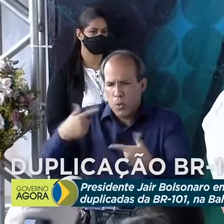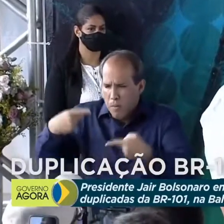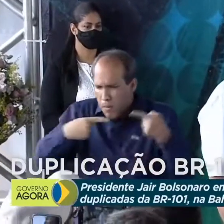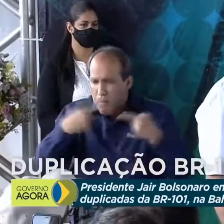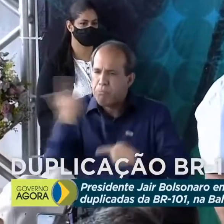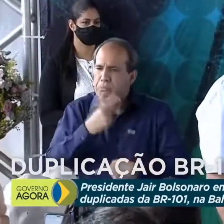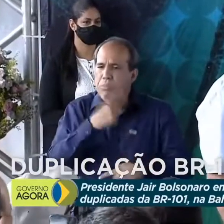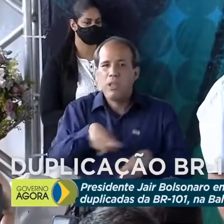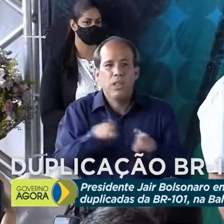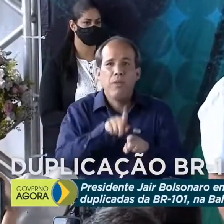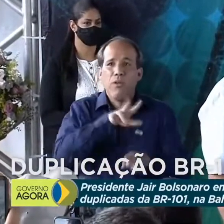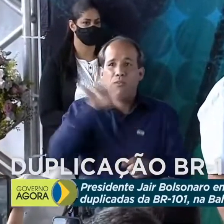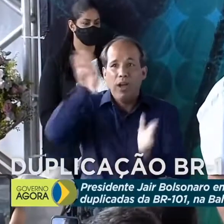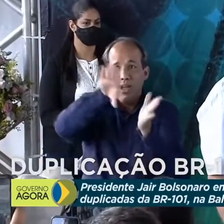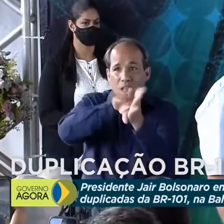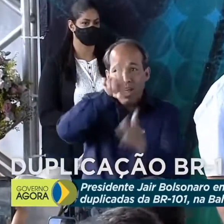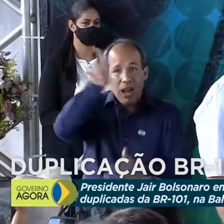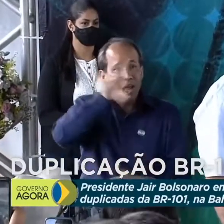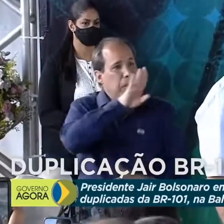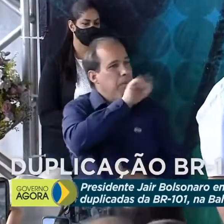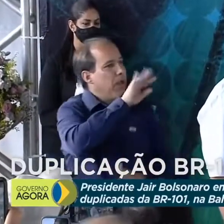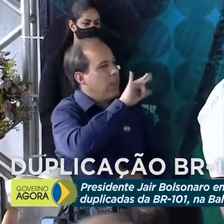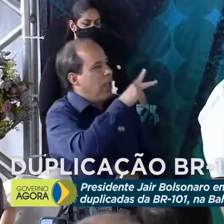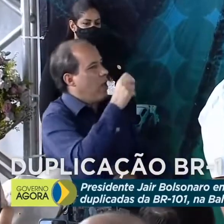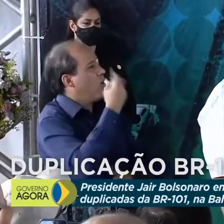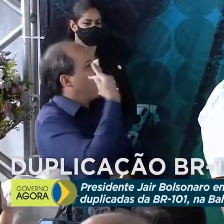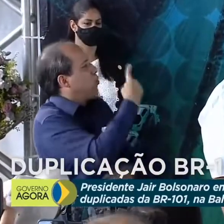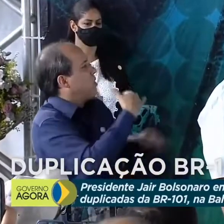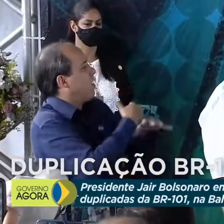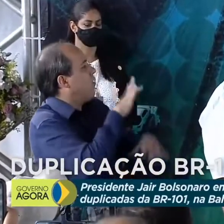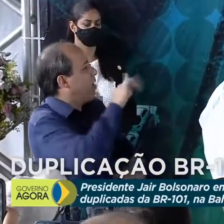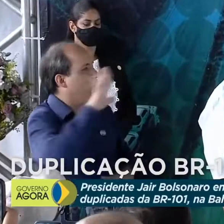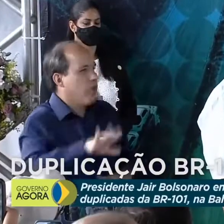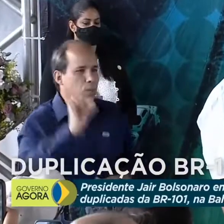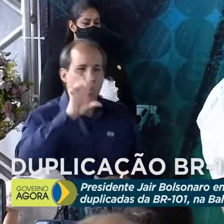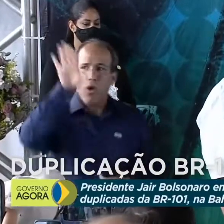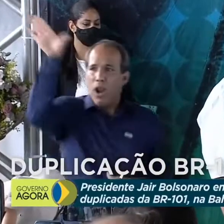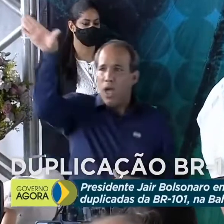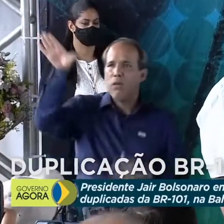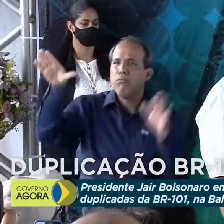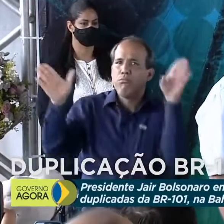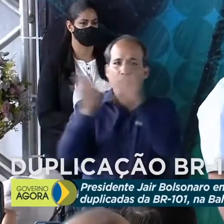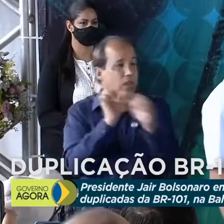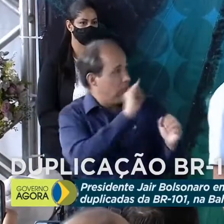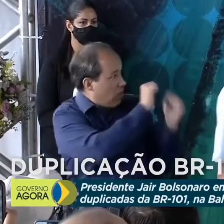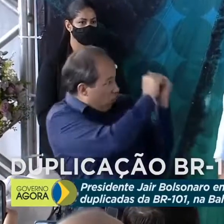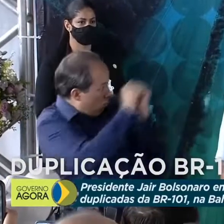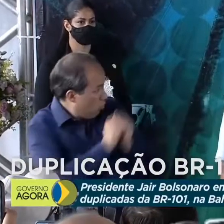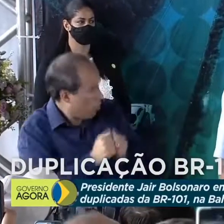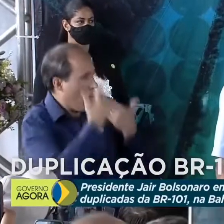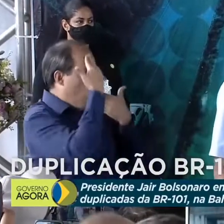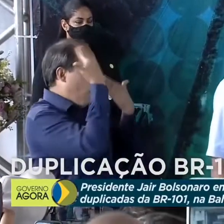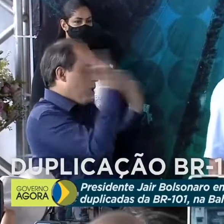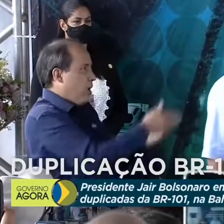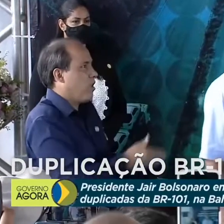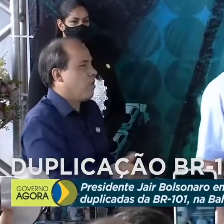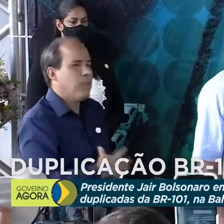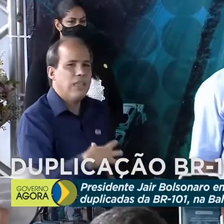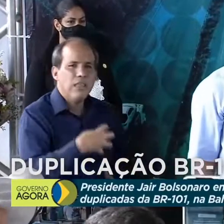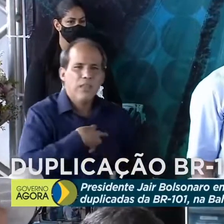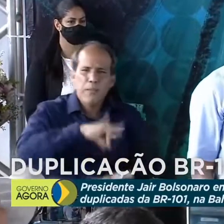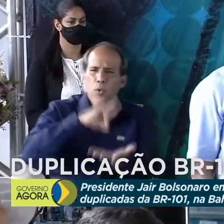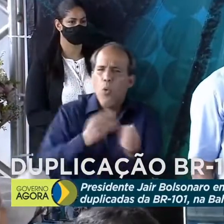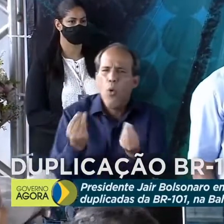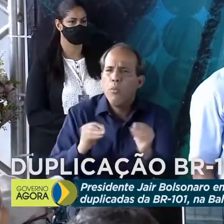no batalhão da tua cidade, onde ficaremos um pouco lá na pista, pudermos acompanhar, a agradece para sentir realmente